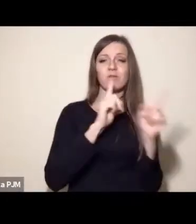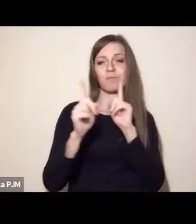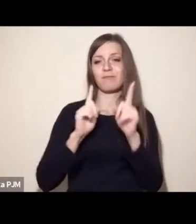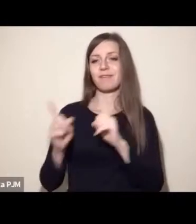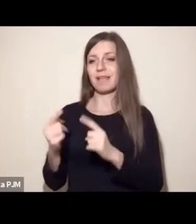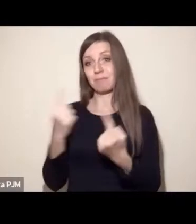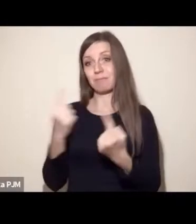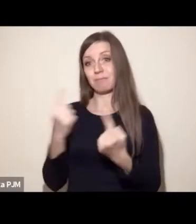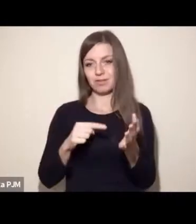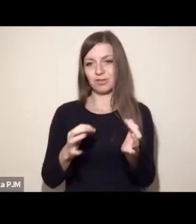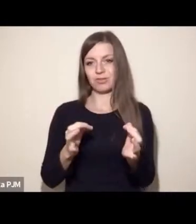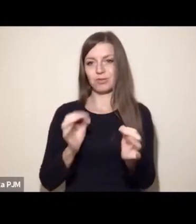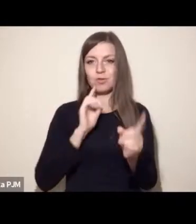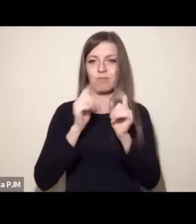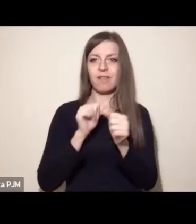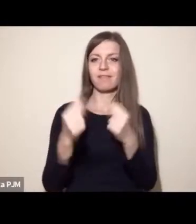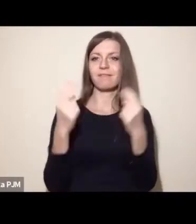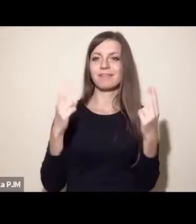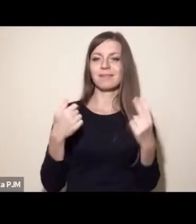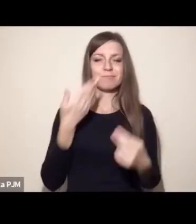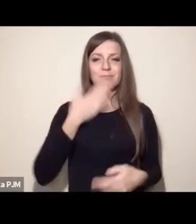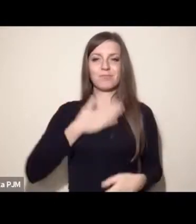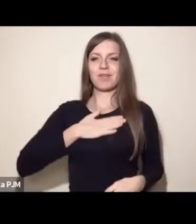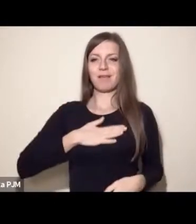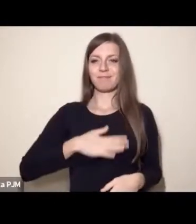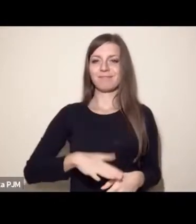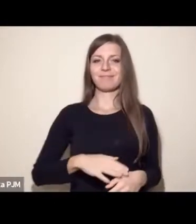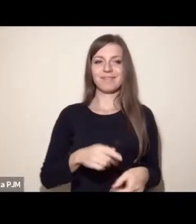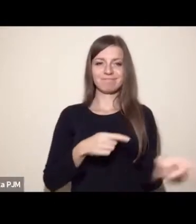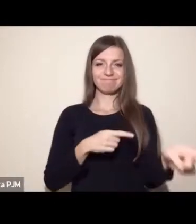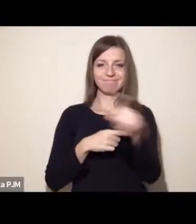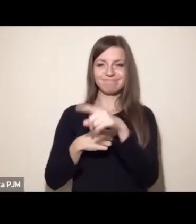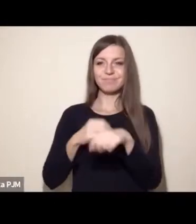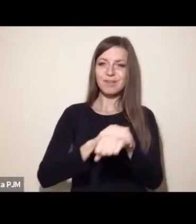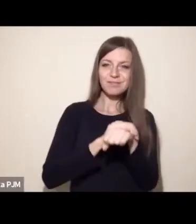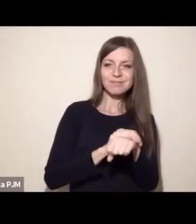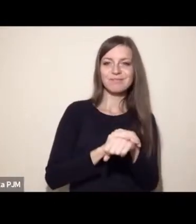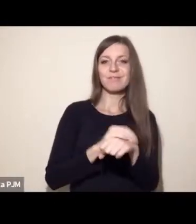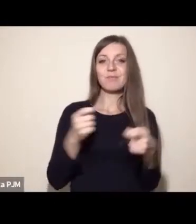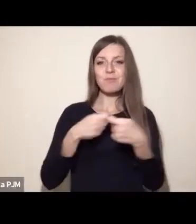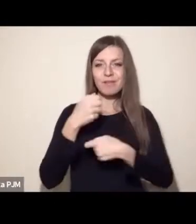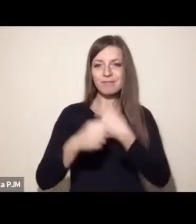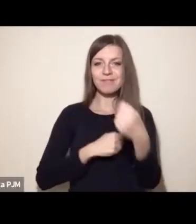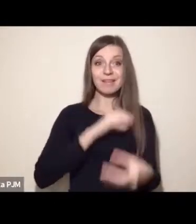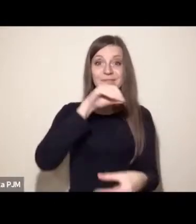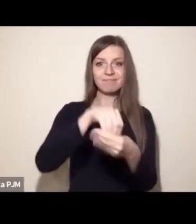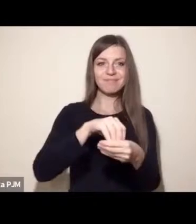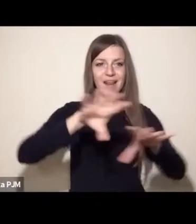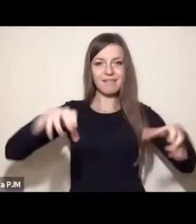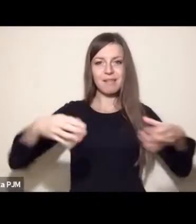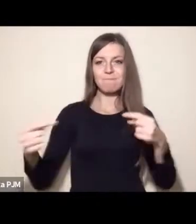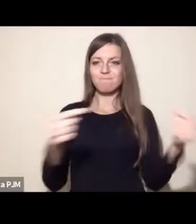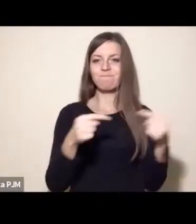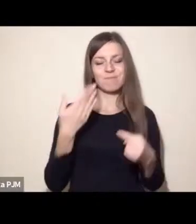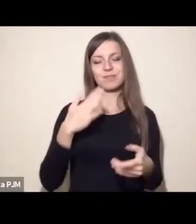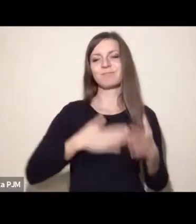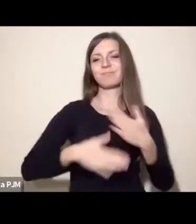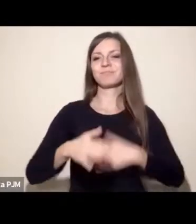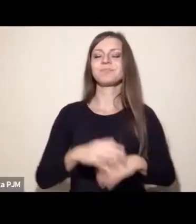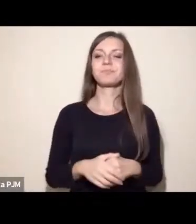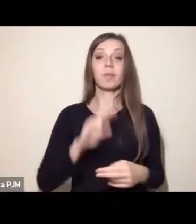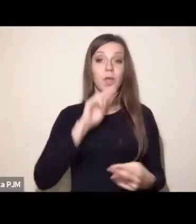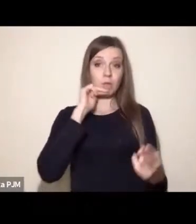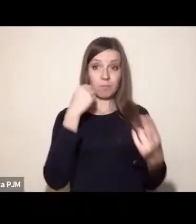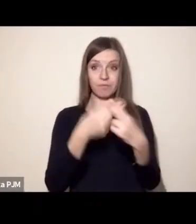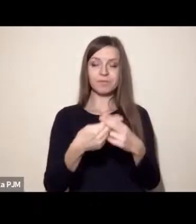zdaniem. I to wielka przyjemność się spotkać z tlema przyjaciółmi i współpracownikami w jednej debacie, więc dziękuję bardzo. A w ramach odpowiedzi